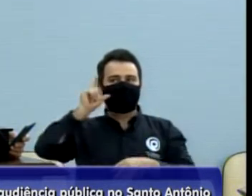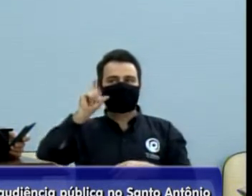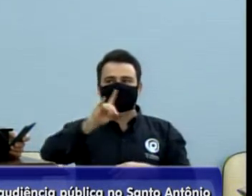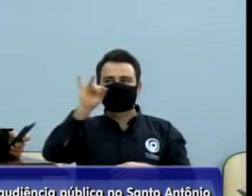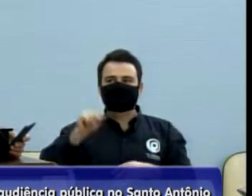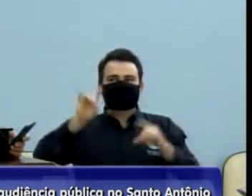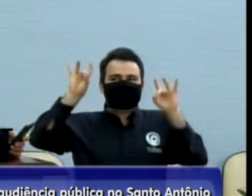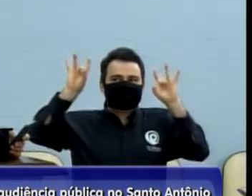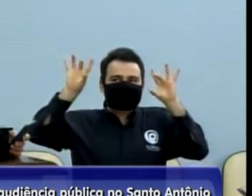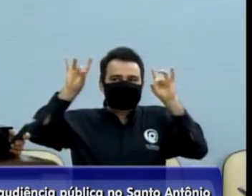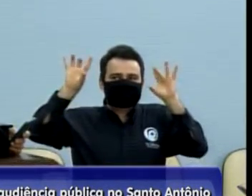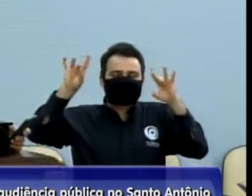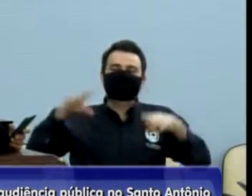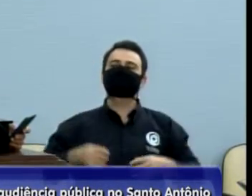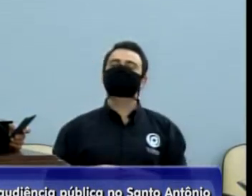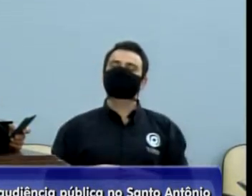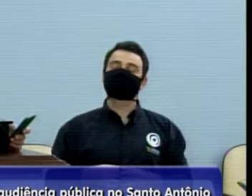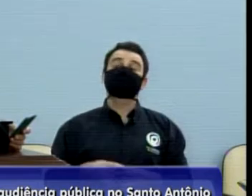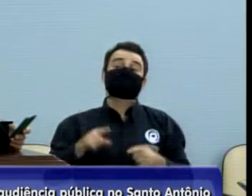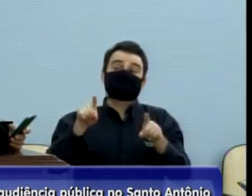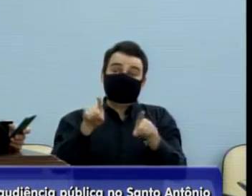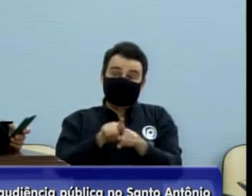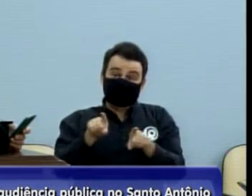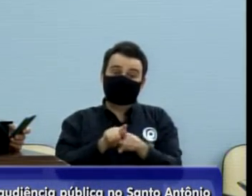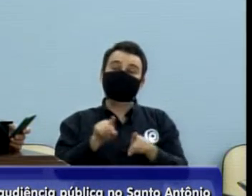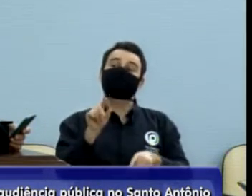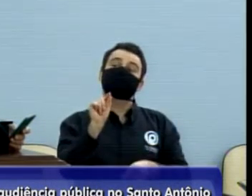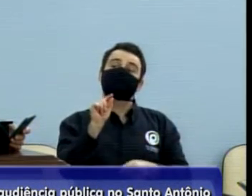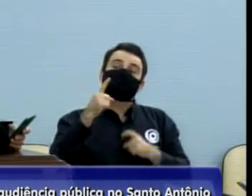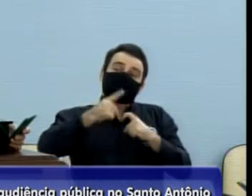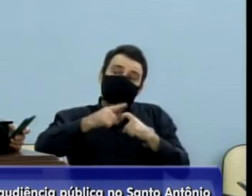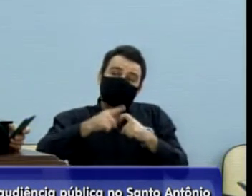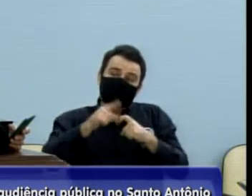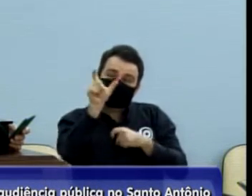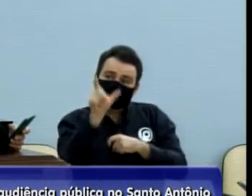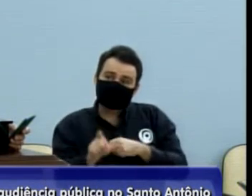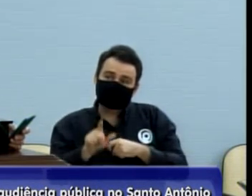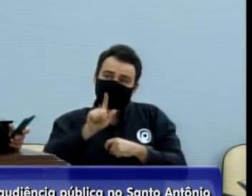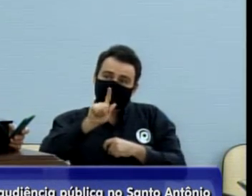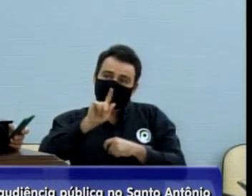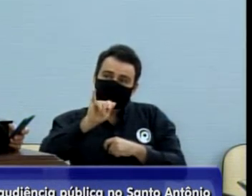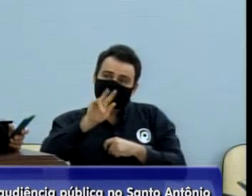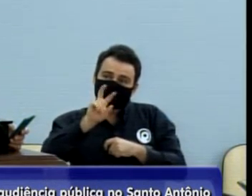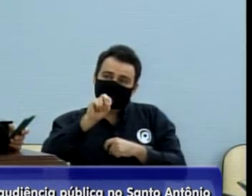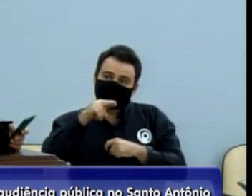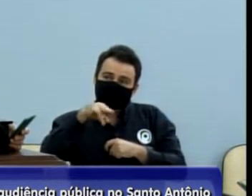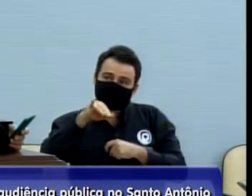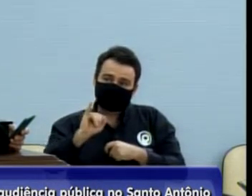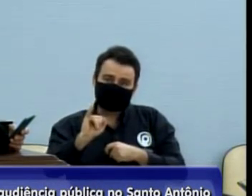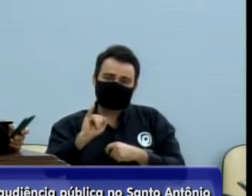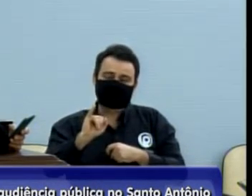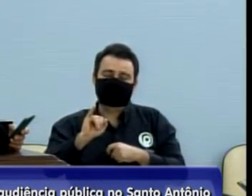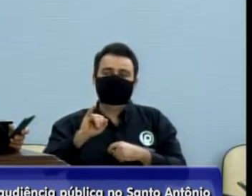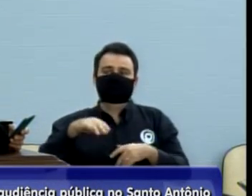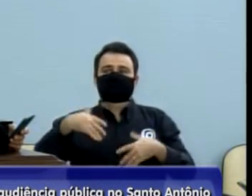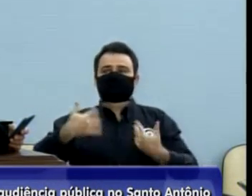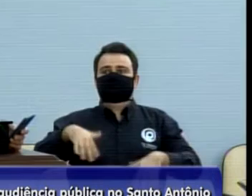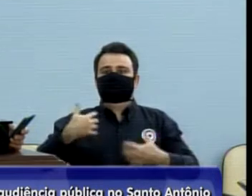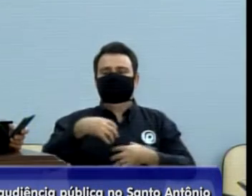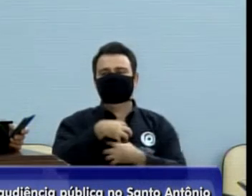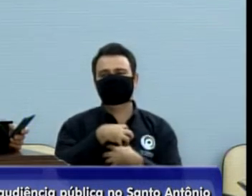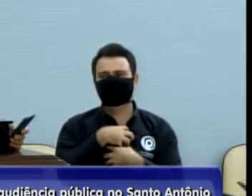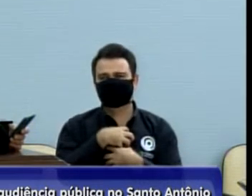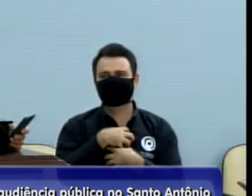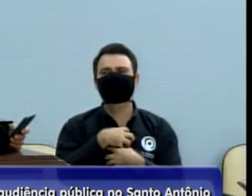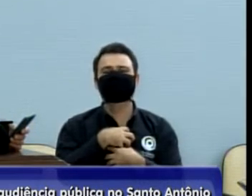sentimentos, meu profundo sentimento ao doutor Giovanni Furtado, que é uma pessoa boníssima, que